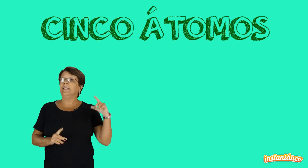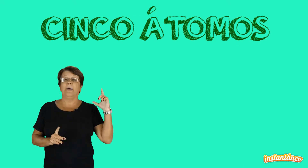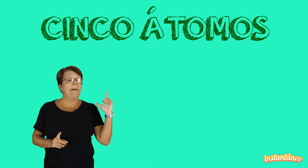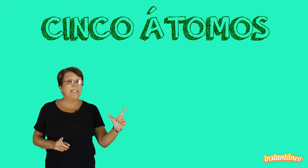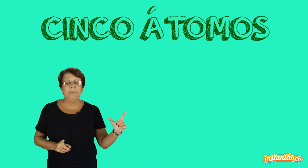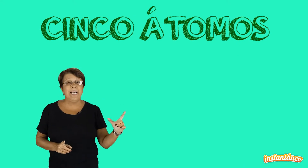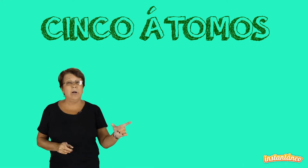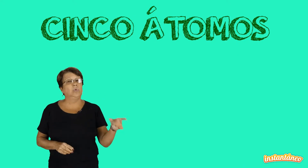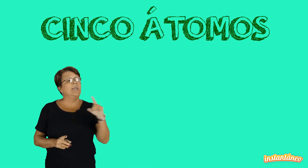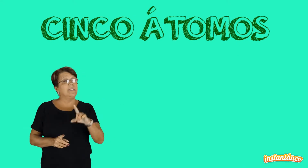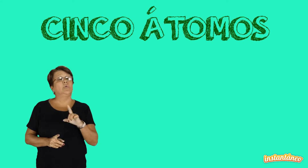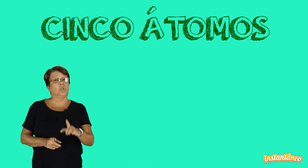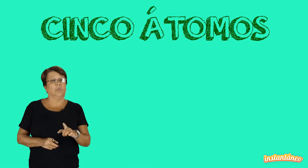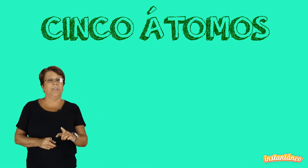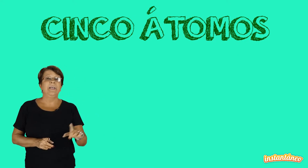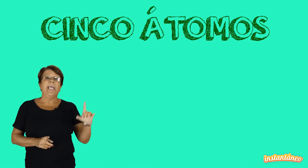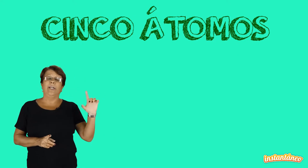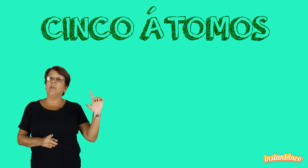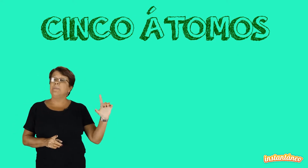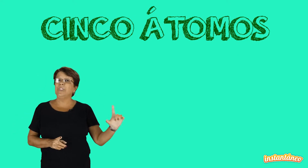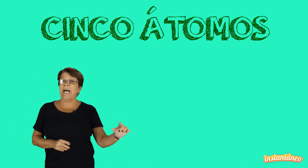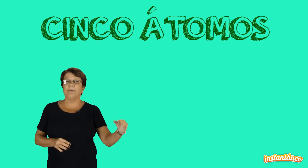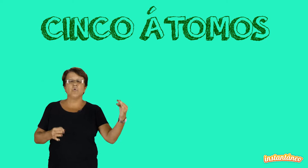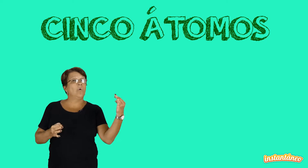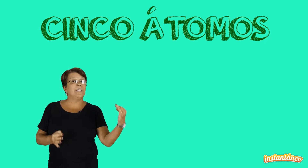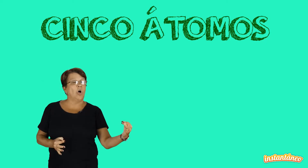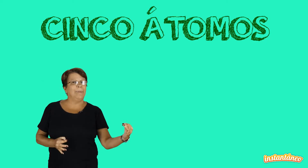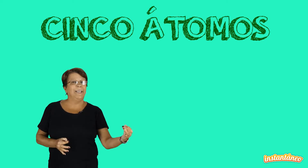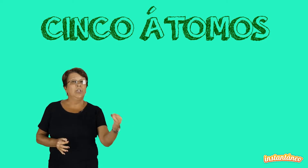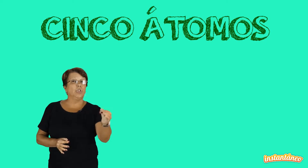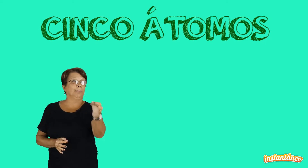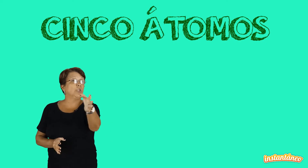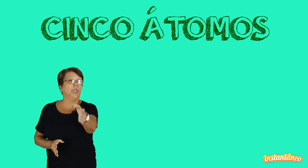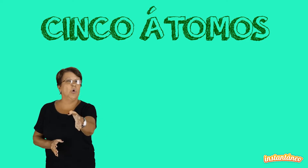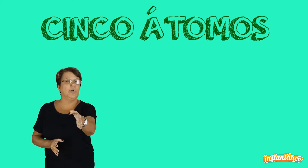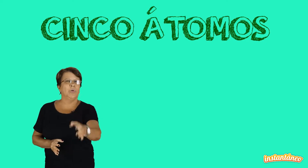ainda mais bizarro do que esse do enxofre é nós imaginarmos um gás nobre, tipo xenônio.